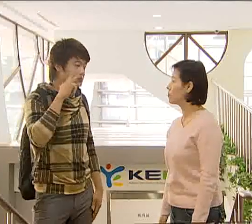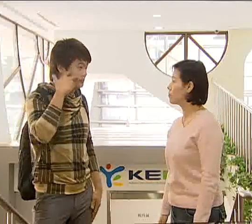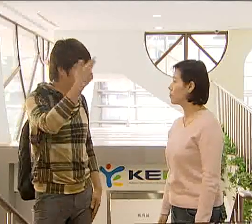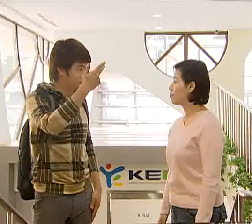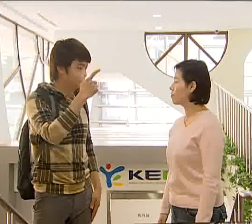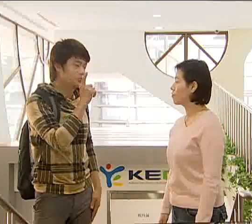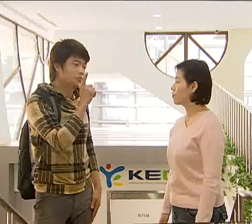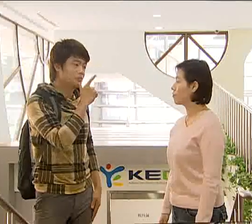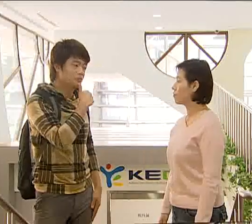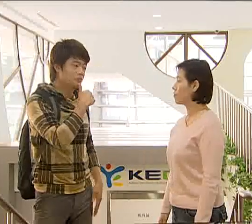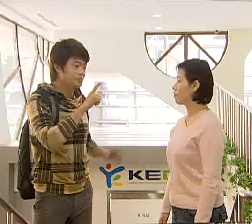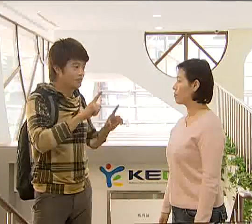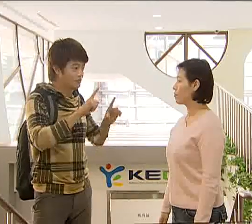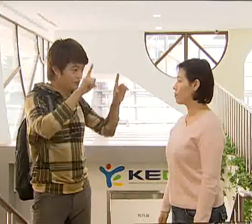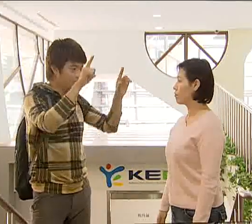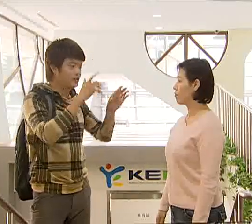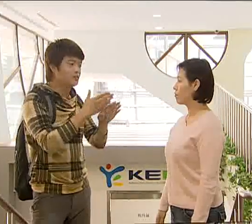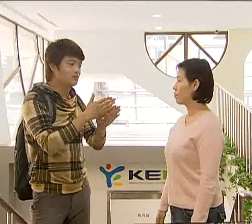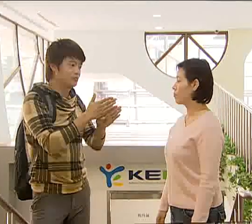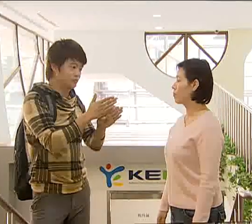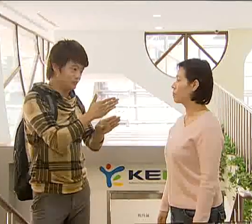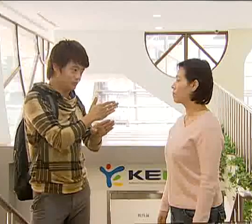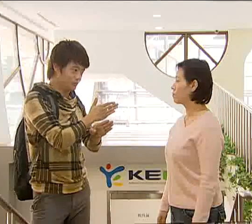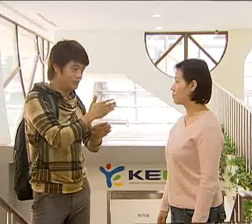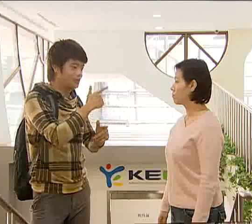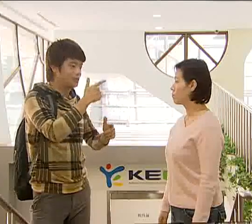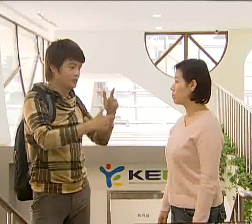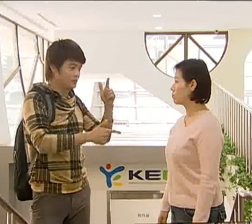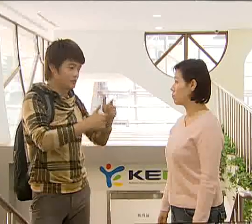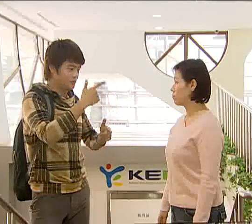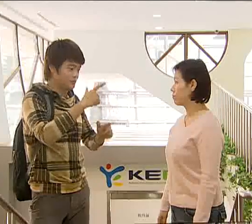다음 주 월요일부터 목요일까지입니다.